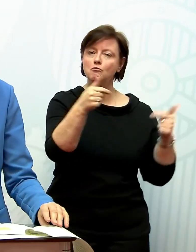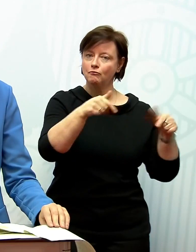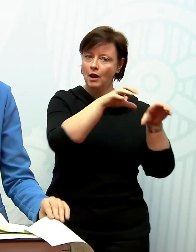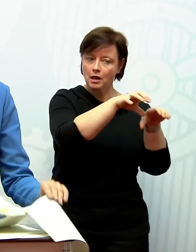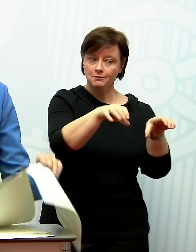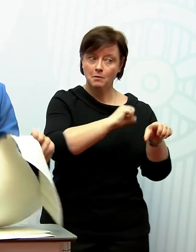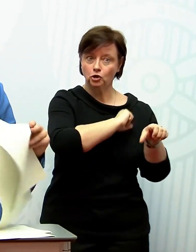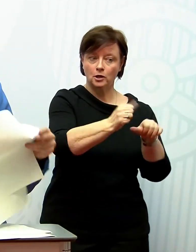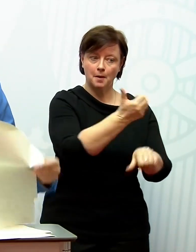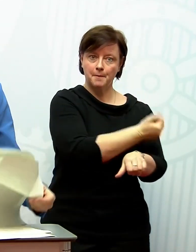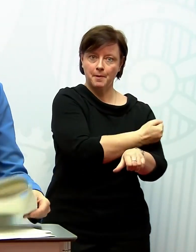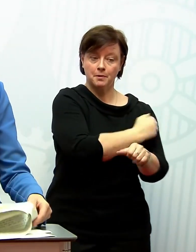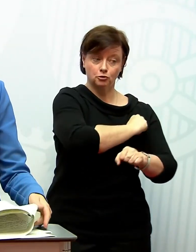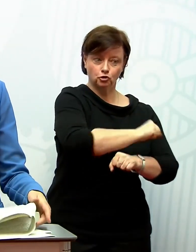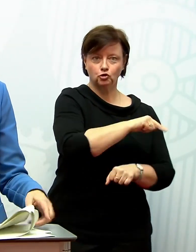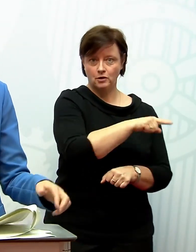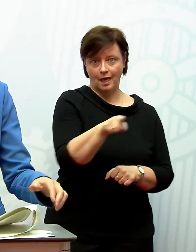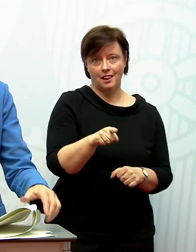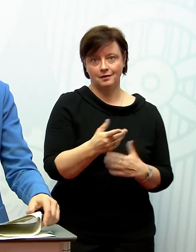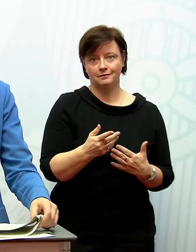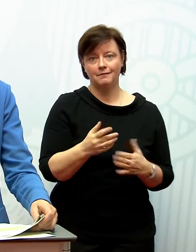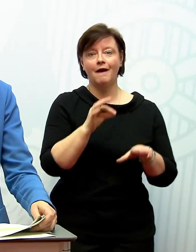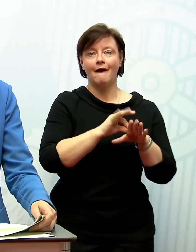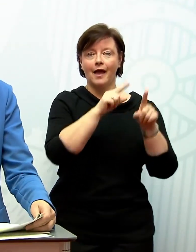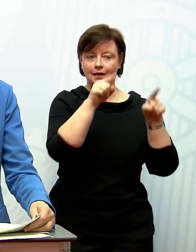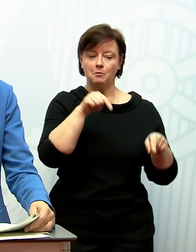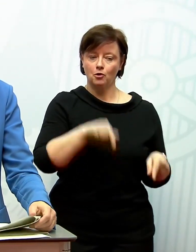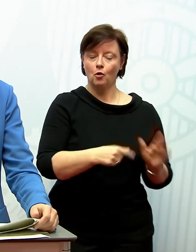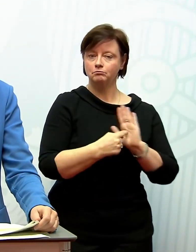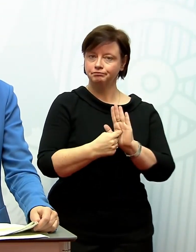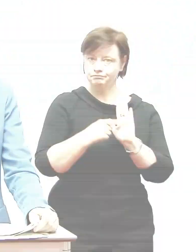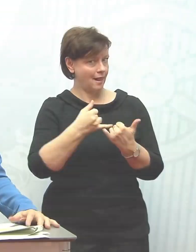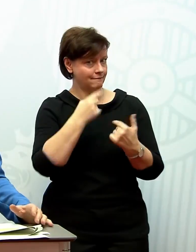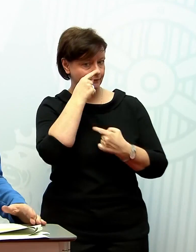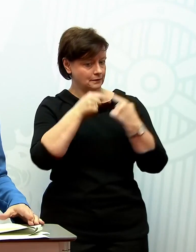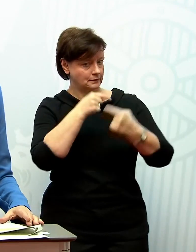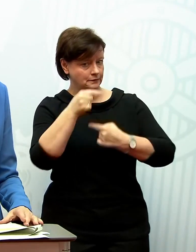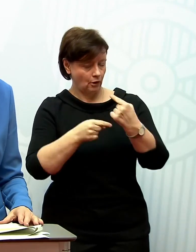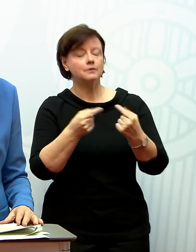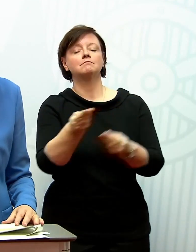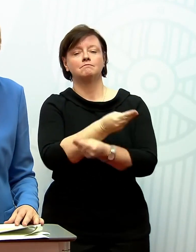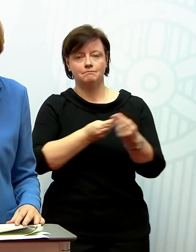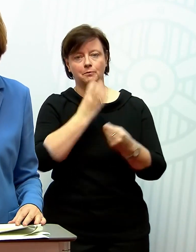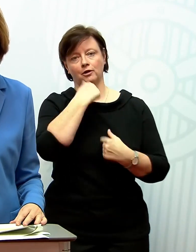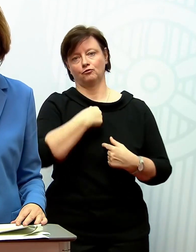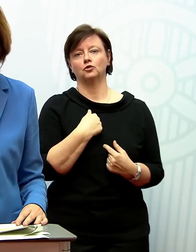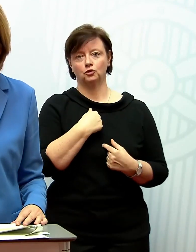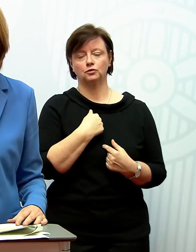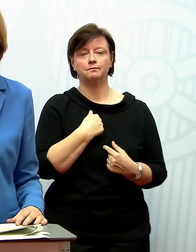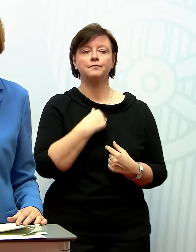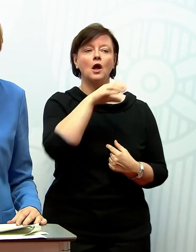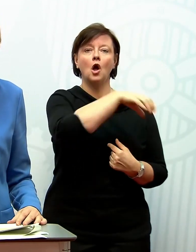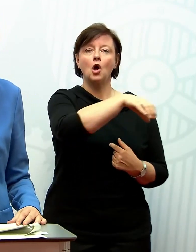auch schnell vorankommen. Wir sind sehr froh, dass das Ärzteblatt das heute so festgestellt hat. Wir haben Hand in Hand mit der kommunalen